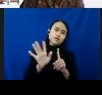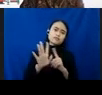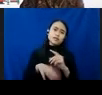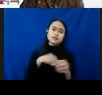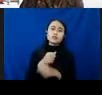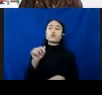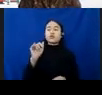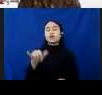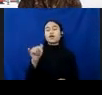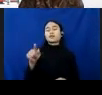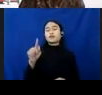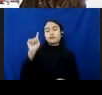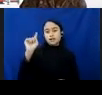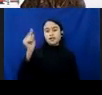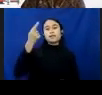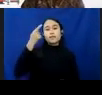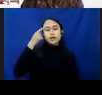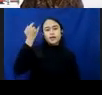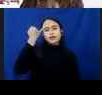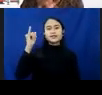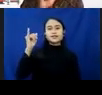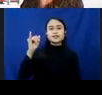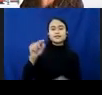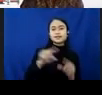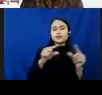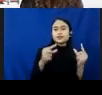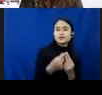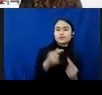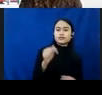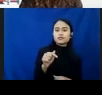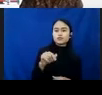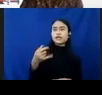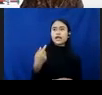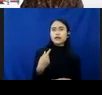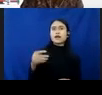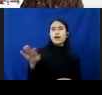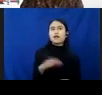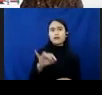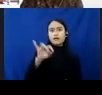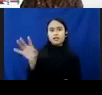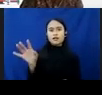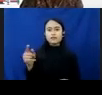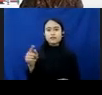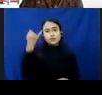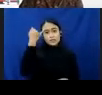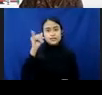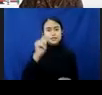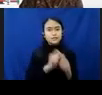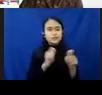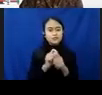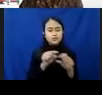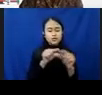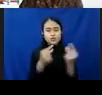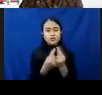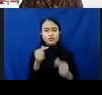kali memiliki ide untuk membuat grup video itu. Jadi ada anak lain yang memiliki ide untuk membuat grup itu. Dan